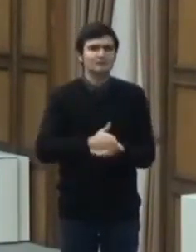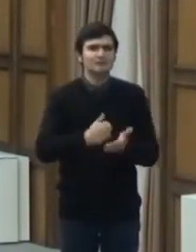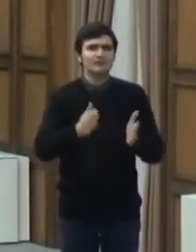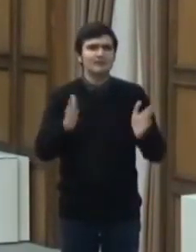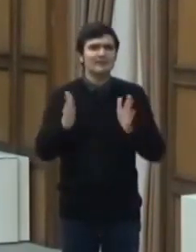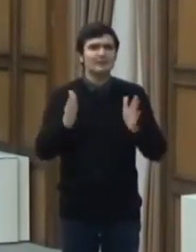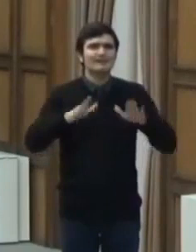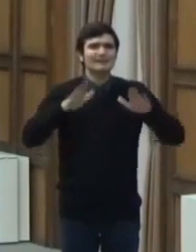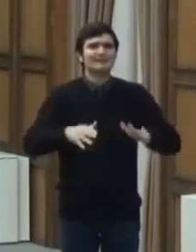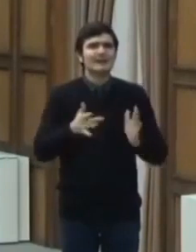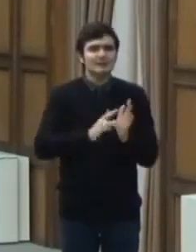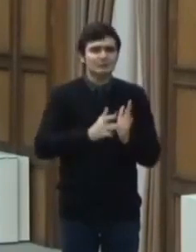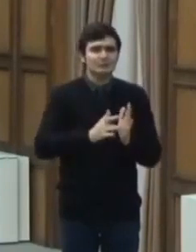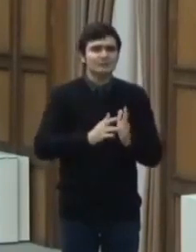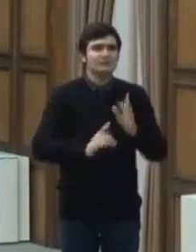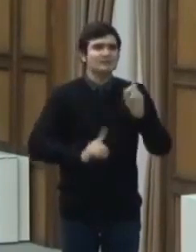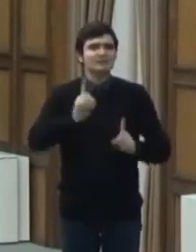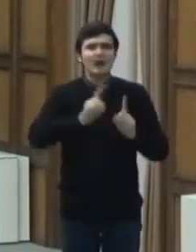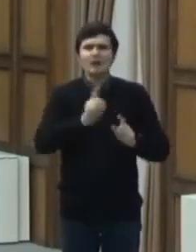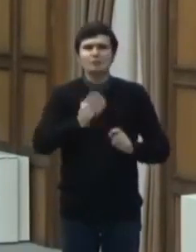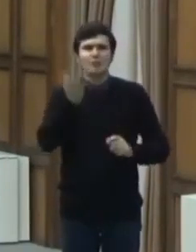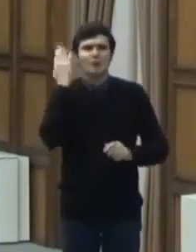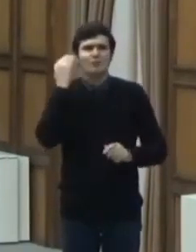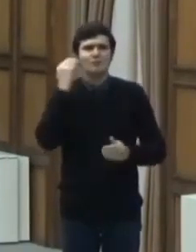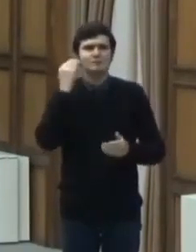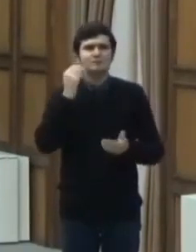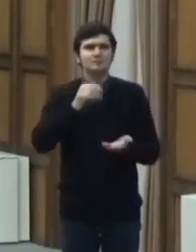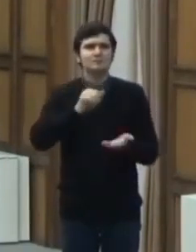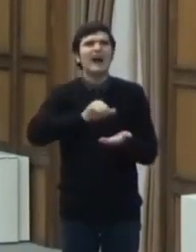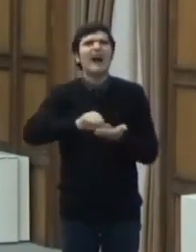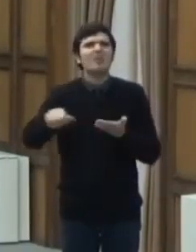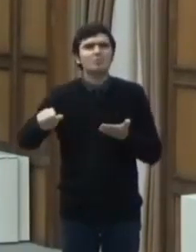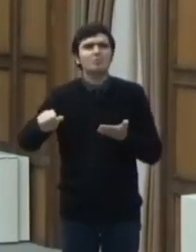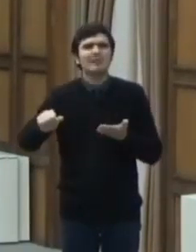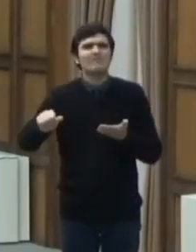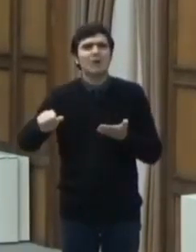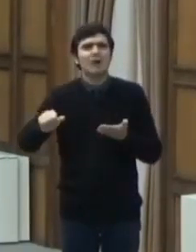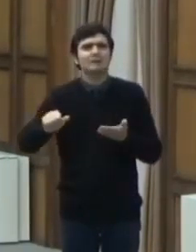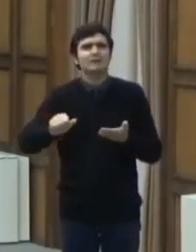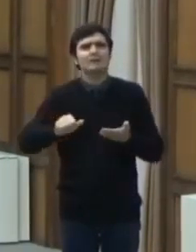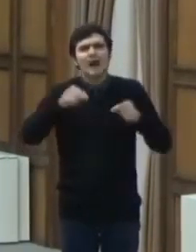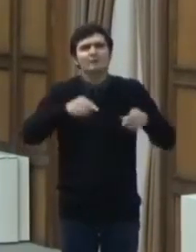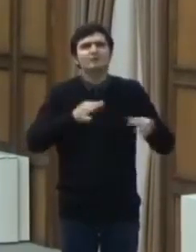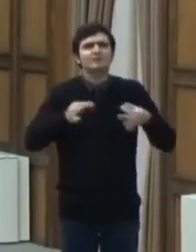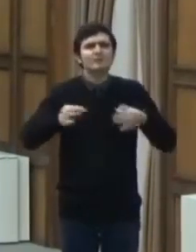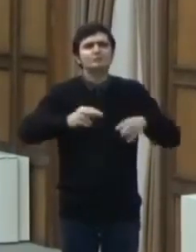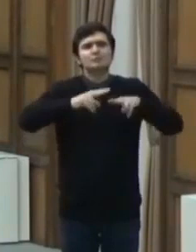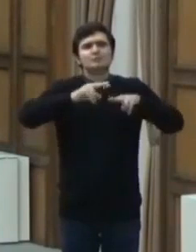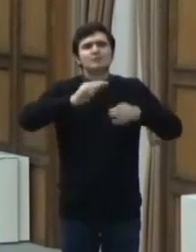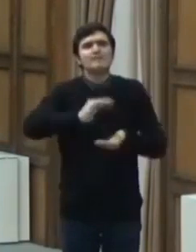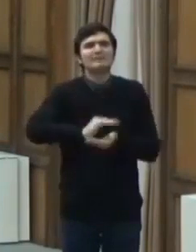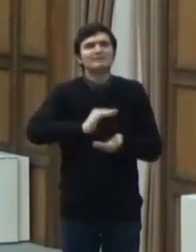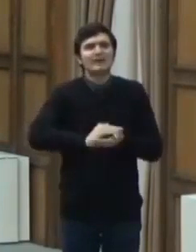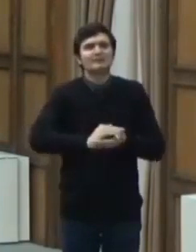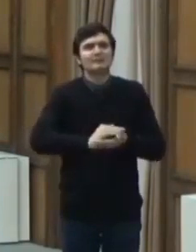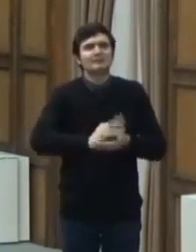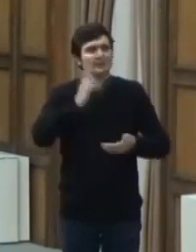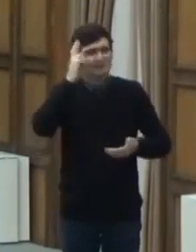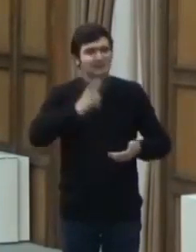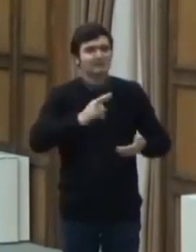urgență și care nu au fost revocate se mențin în condițiile aliniatului 1.